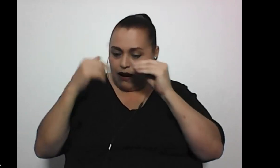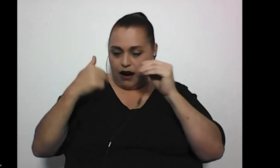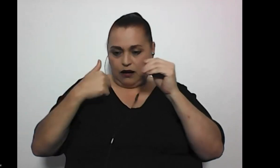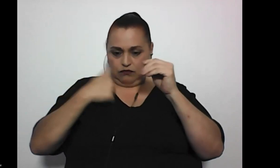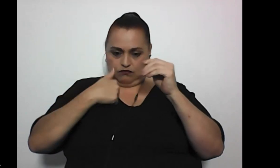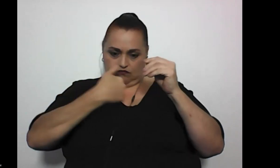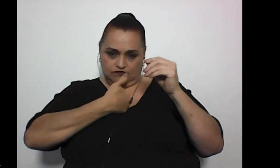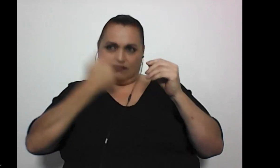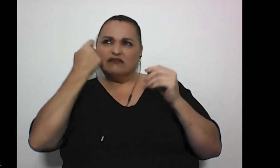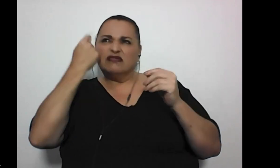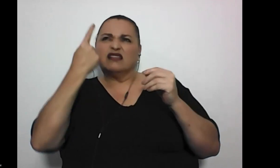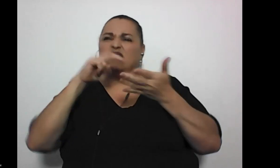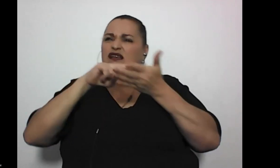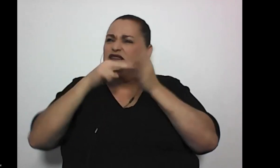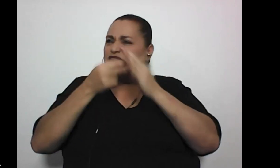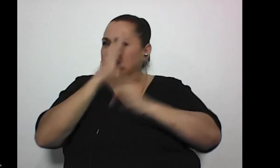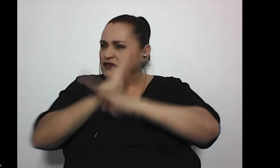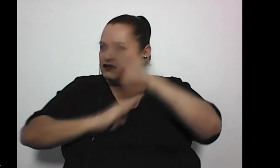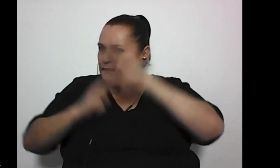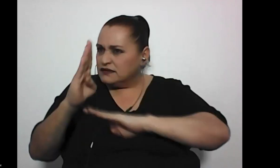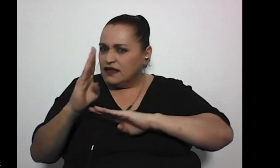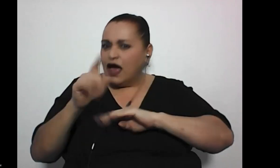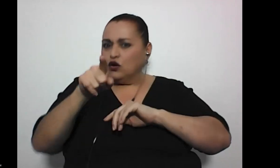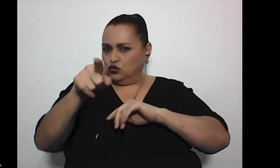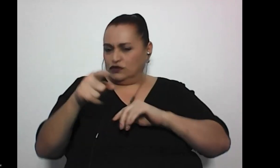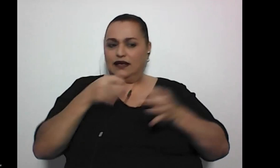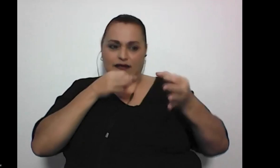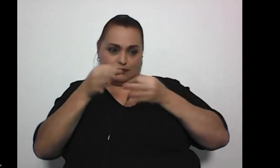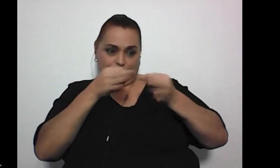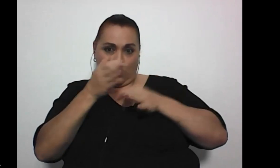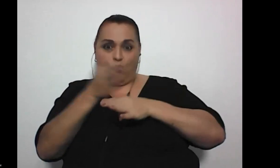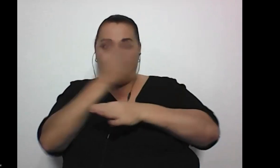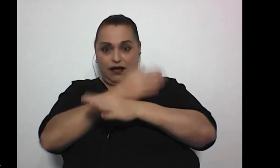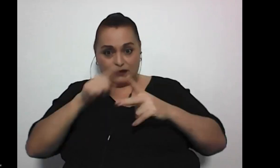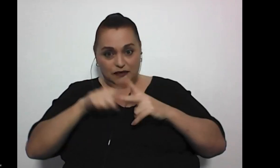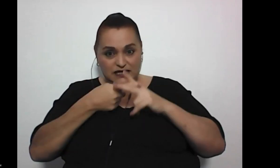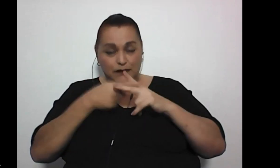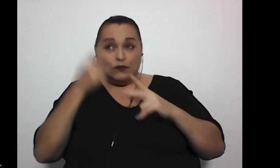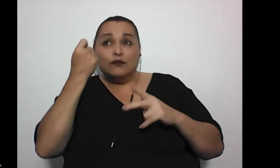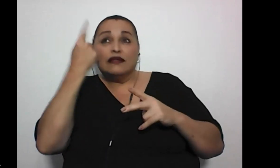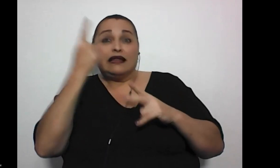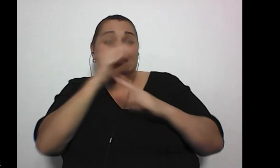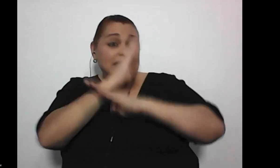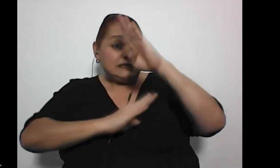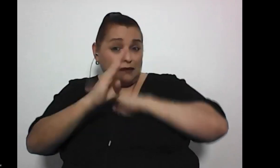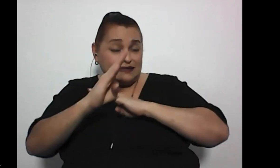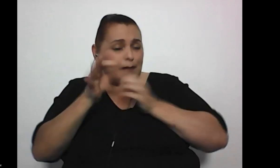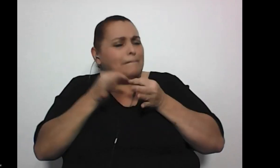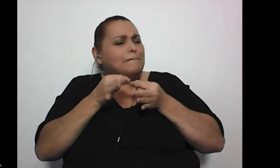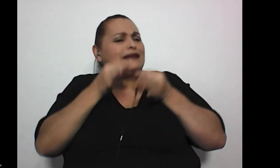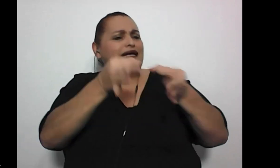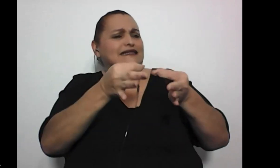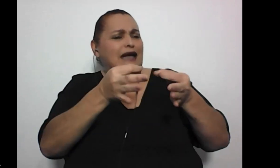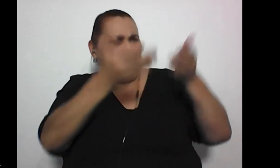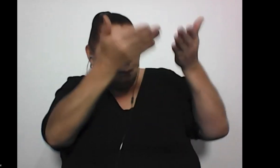significa la discapacidad desde la definición que vos planteaste al inicio, de entender que la discapacidad está mucho más allá de la persona,